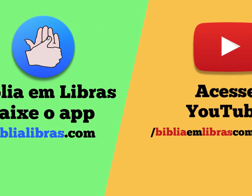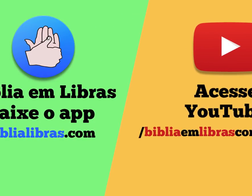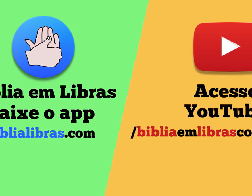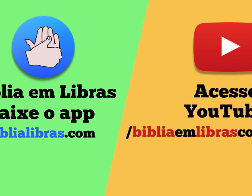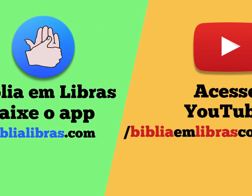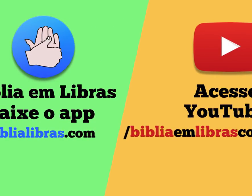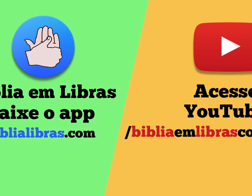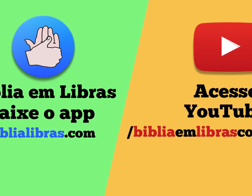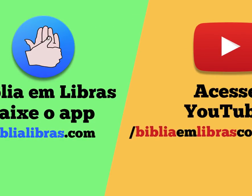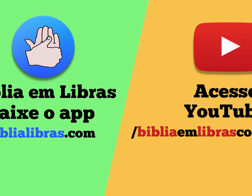Amém.